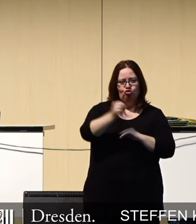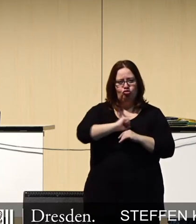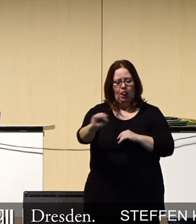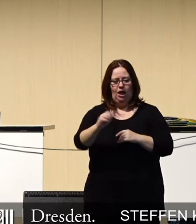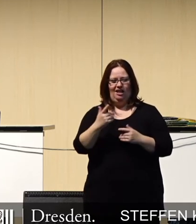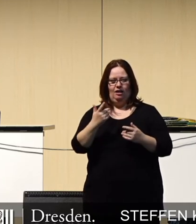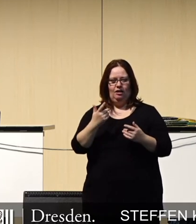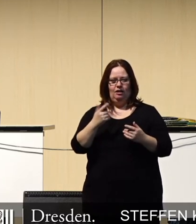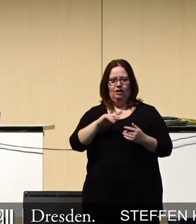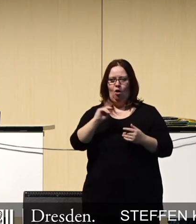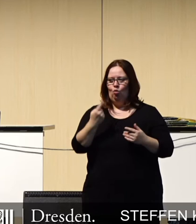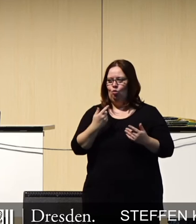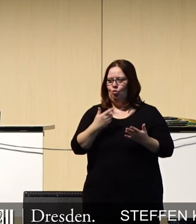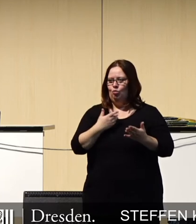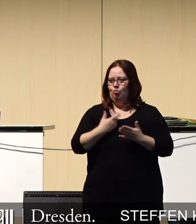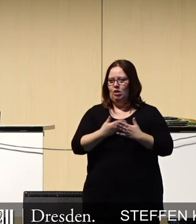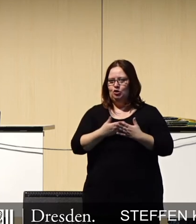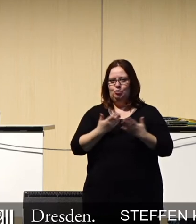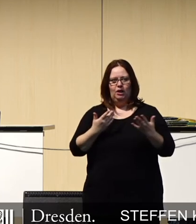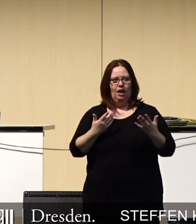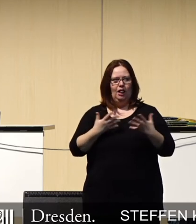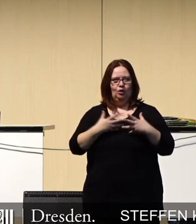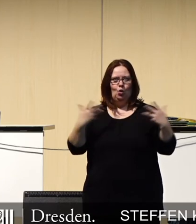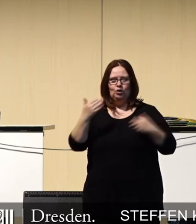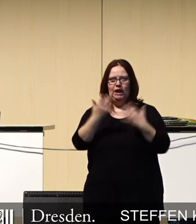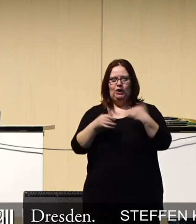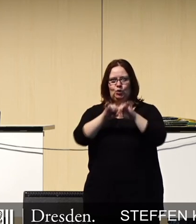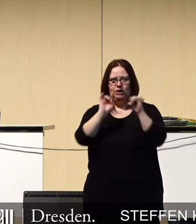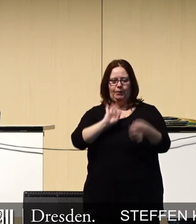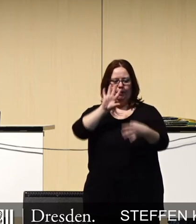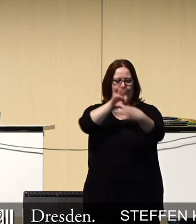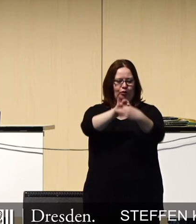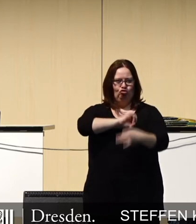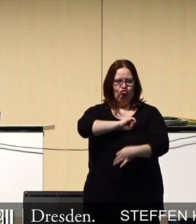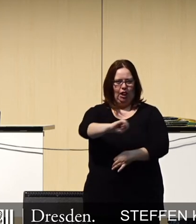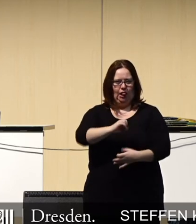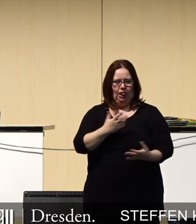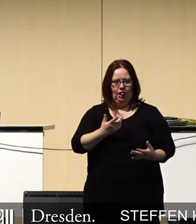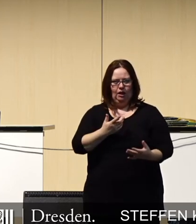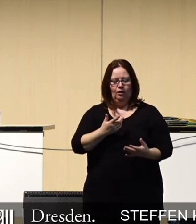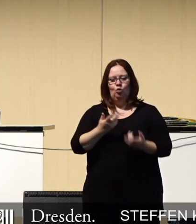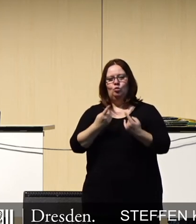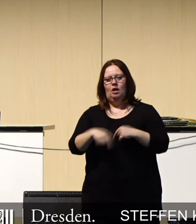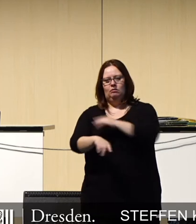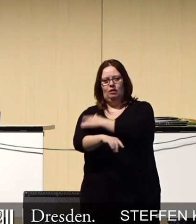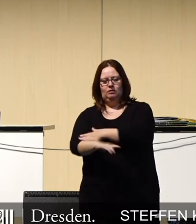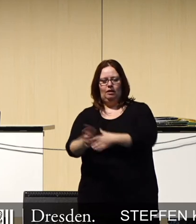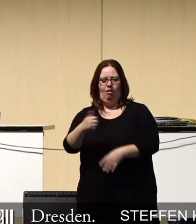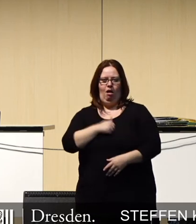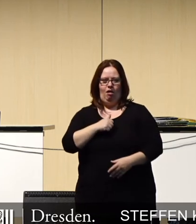Anbindung an große Rechensysteme. Und auf der anderen Seite gibt es die Angst.